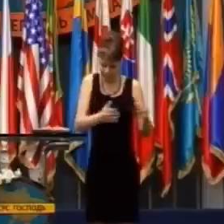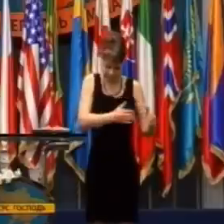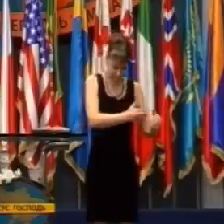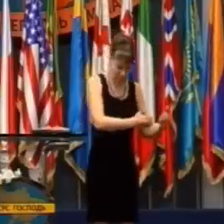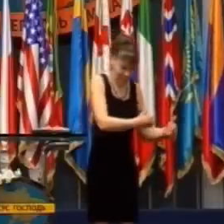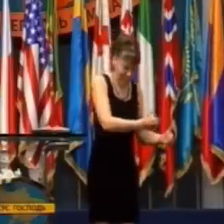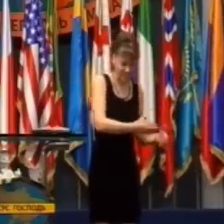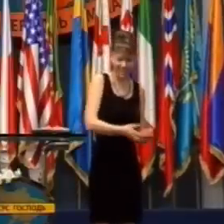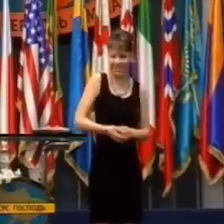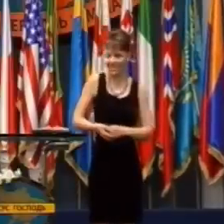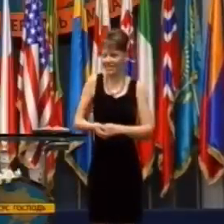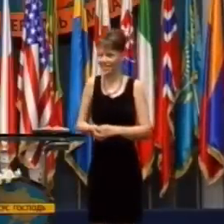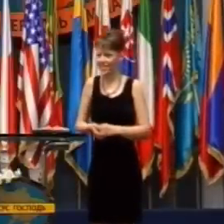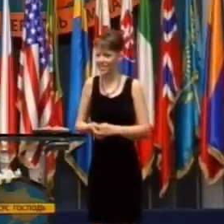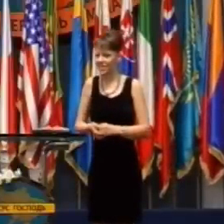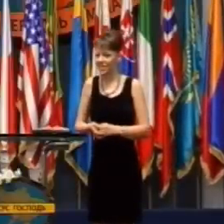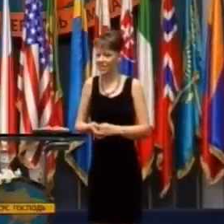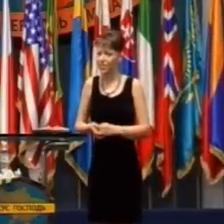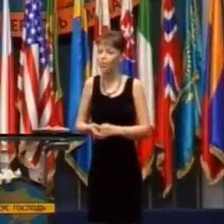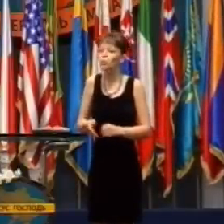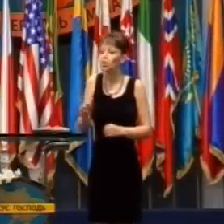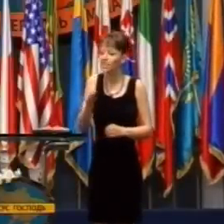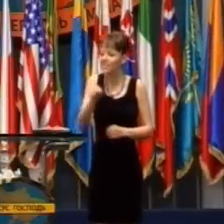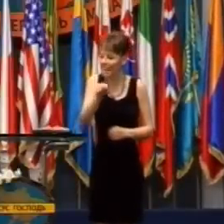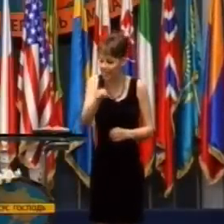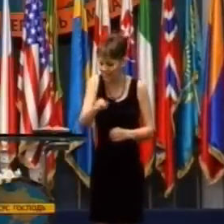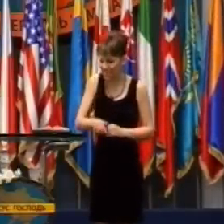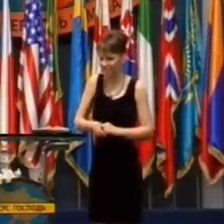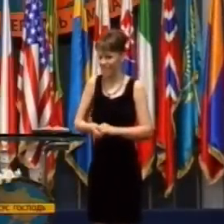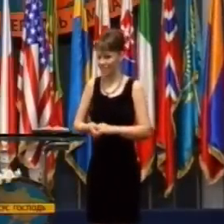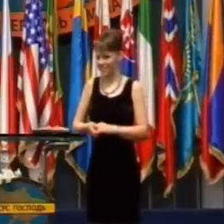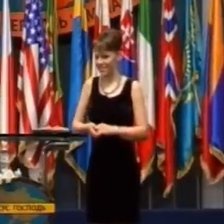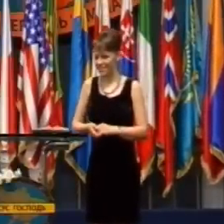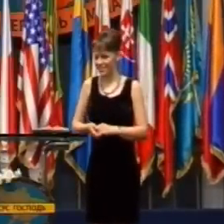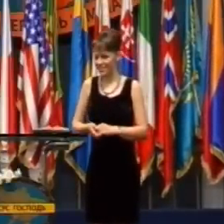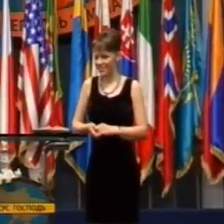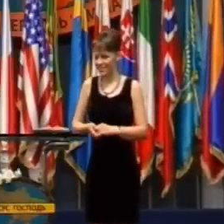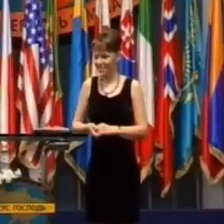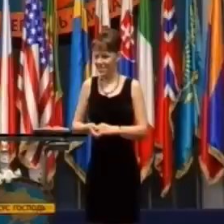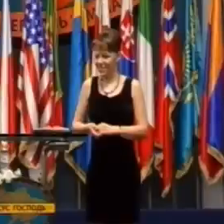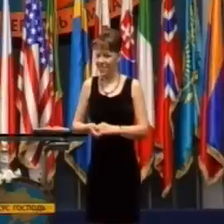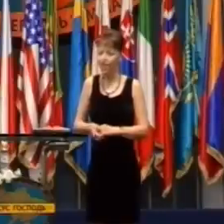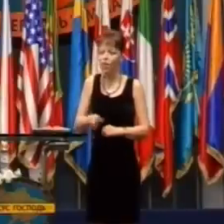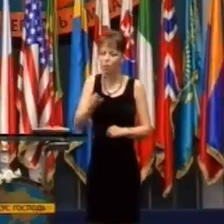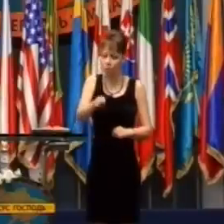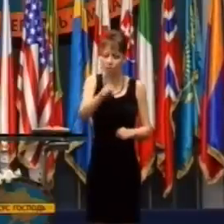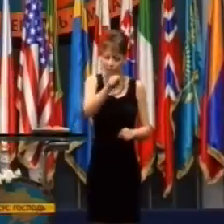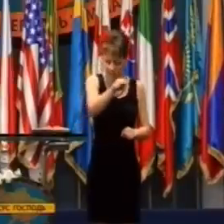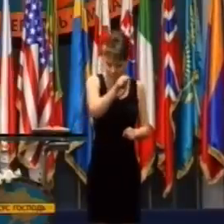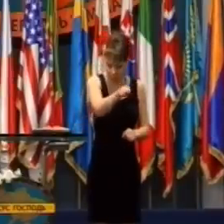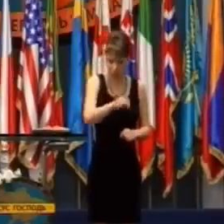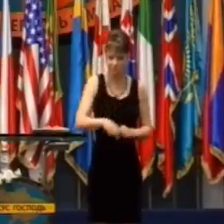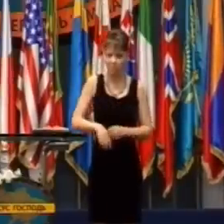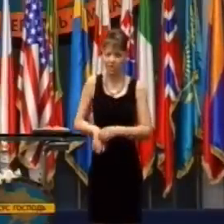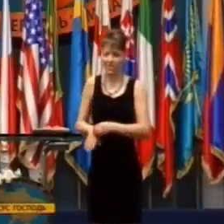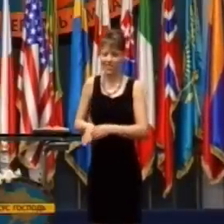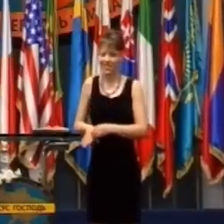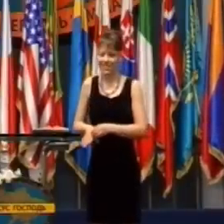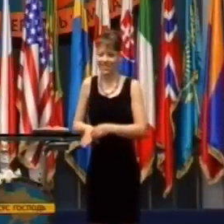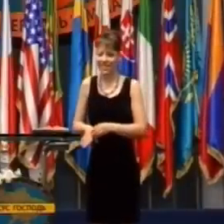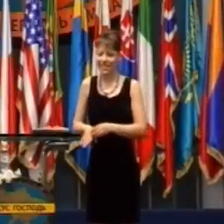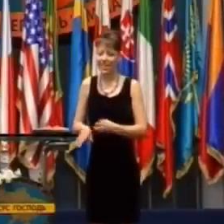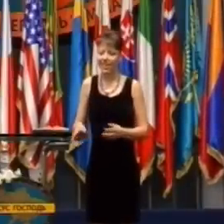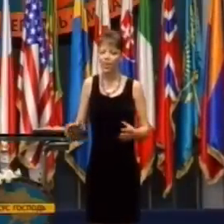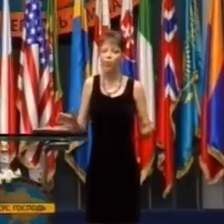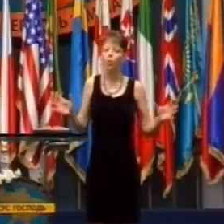Môžete sa pokúšať skrývať, ale Boh vie, kde ste a on na teba ukáže.